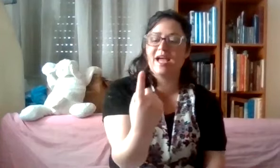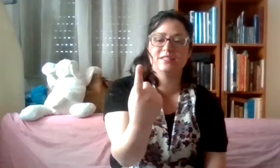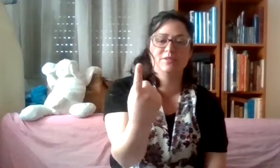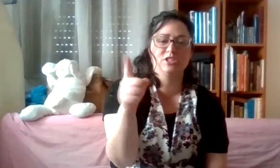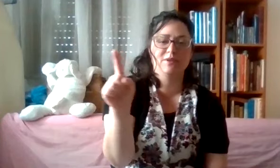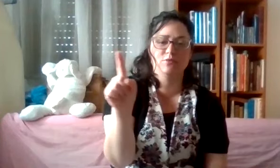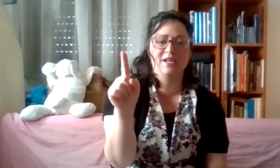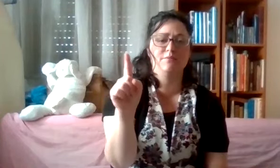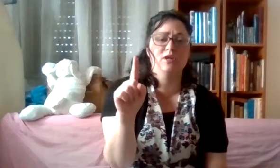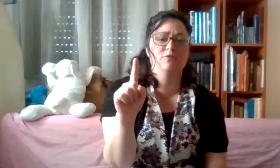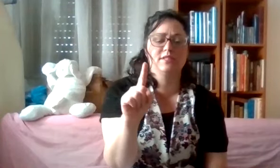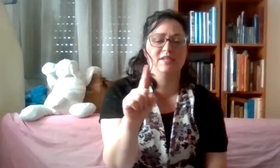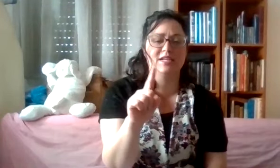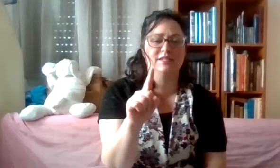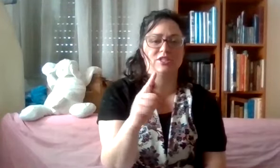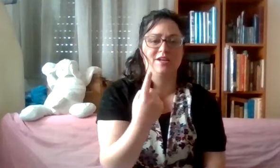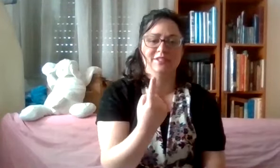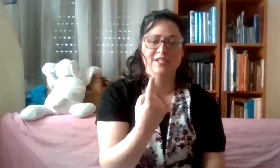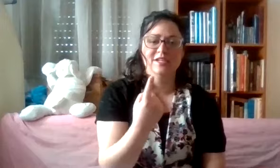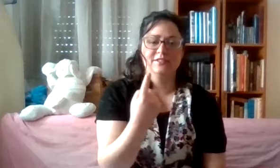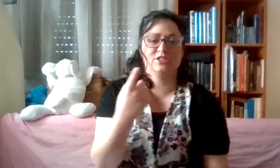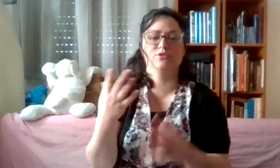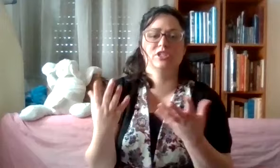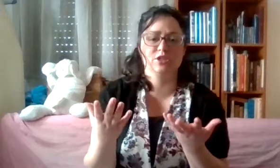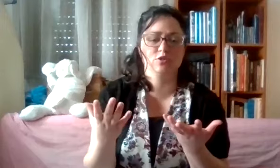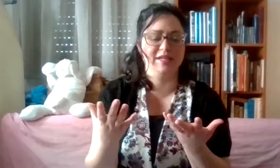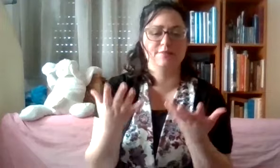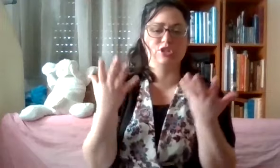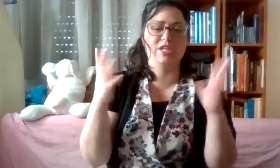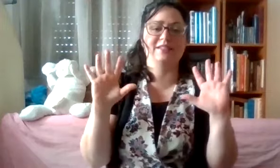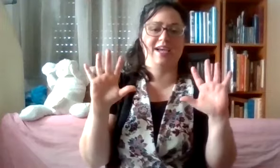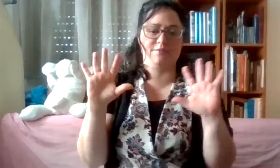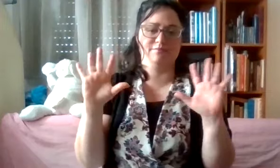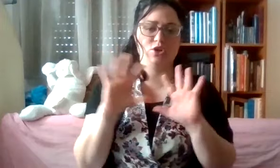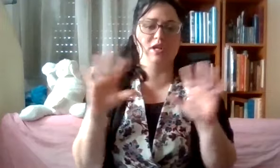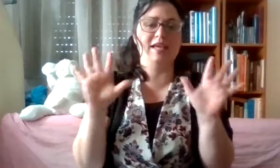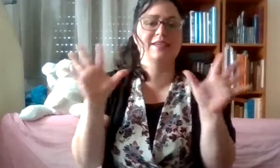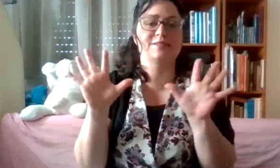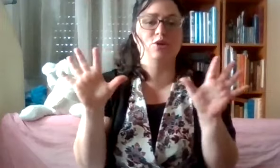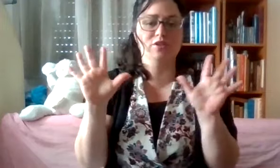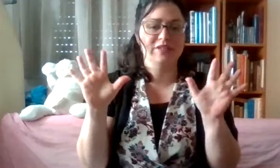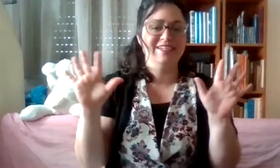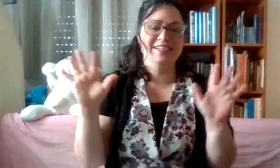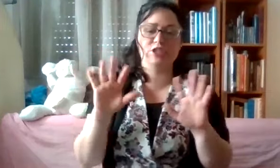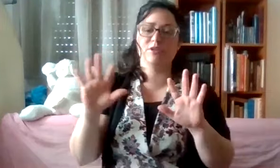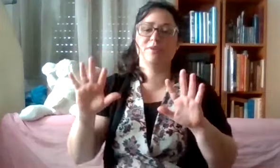אצבע שהשתמשנו בה להמון המון סימנים עד עכשיו, תחשבו שיש לנו בעצם שתי ידיים, נכון? עשר אצבעות, להשתמש בהם